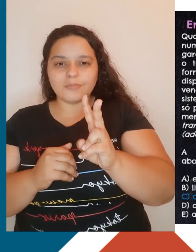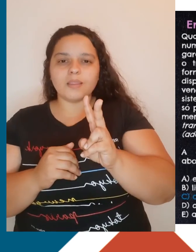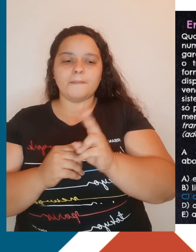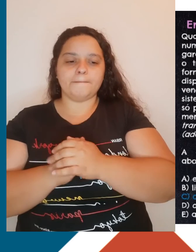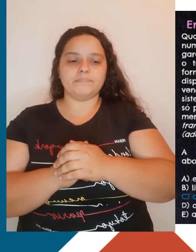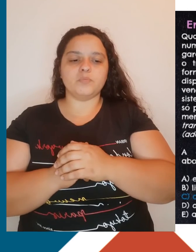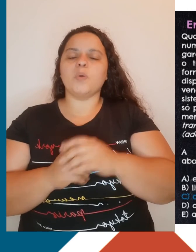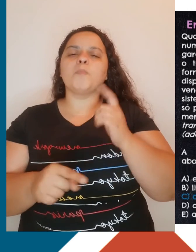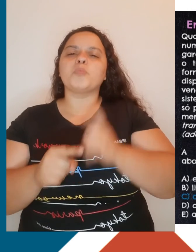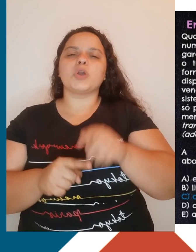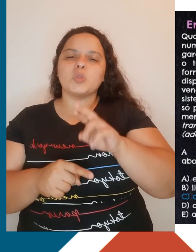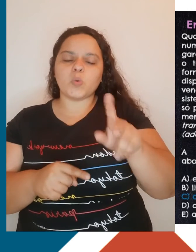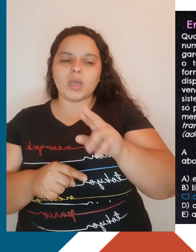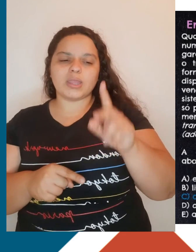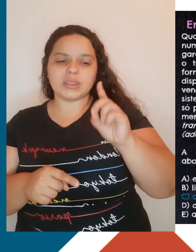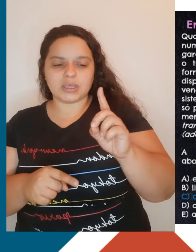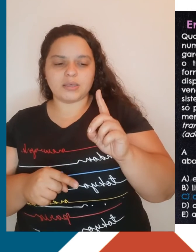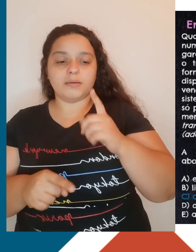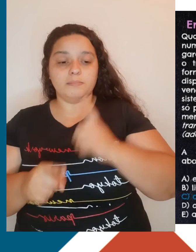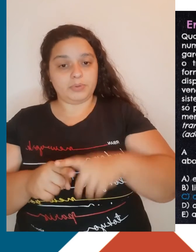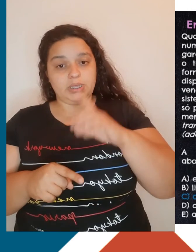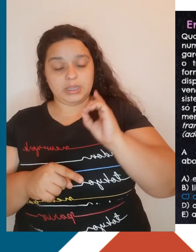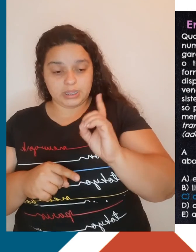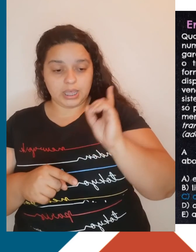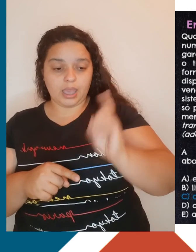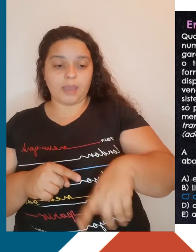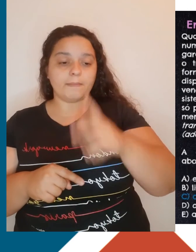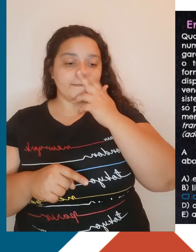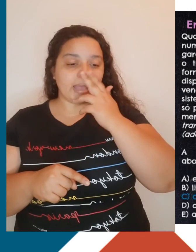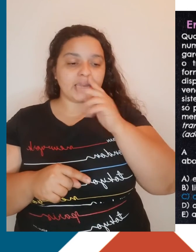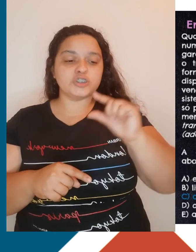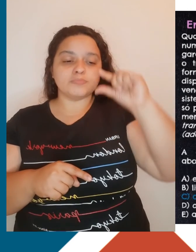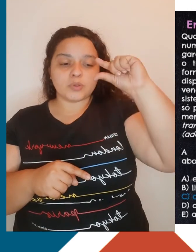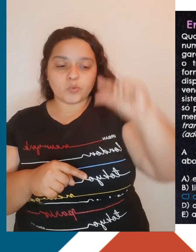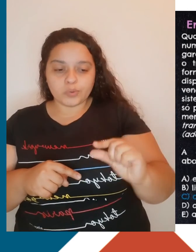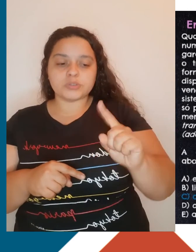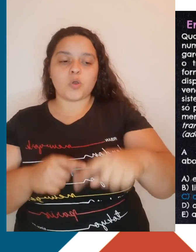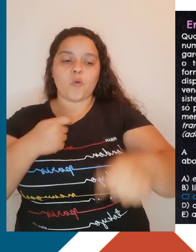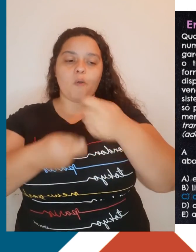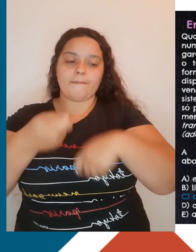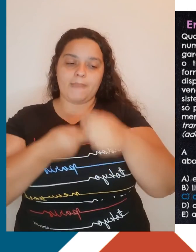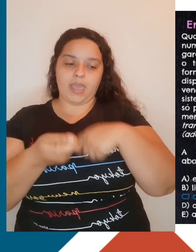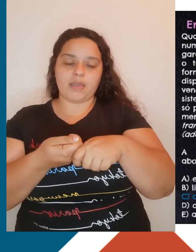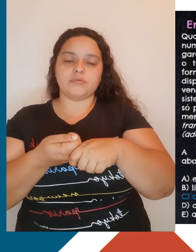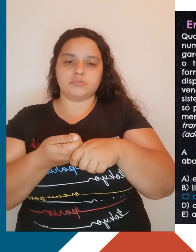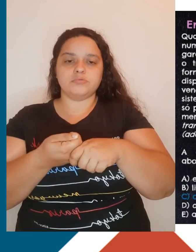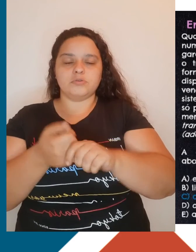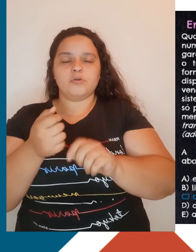não é a letra D? A letra D traz a diminuição do comércio como efeito da industrialização.